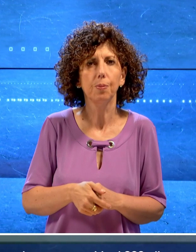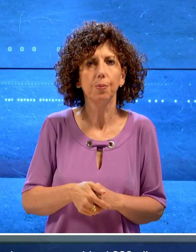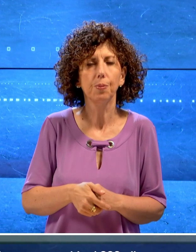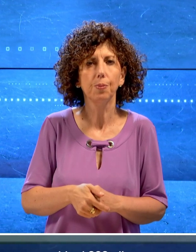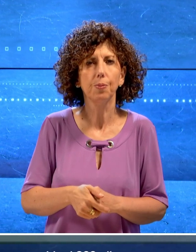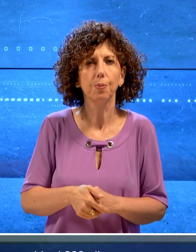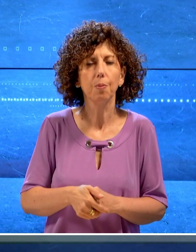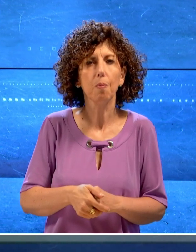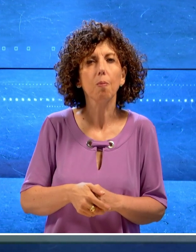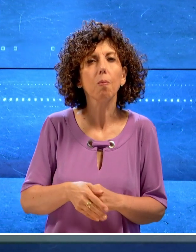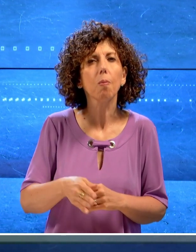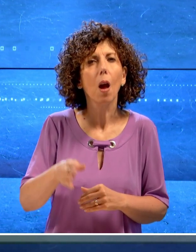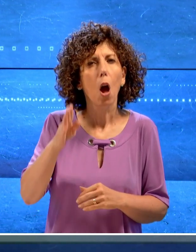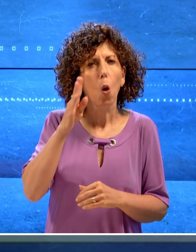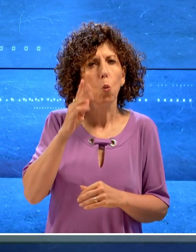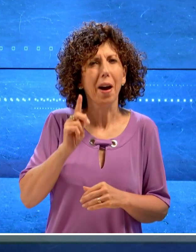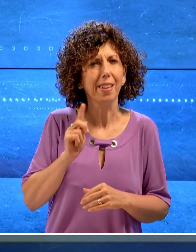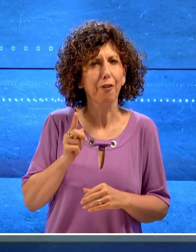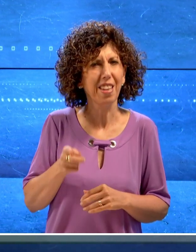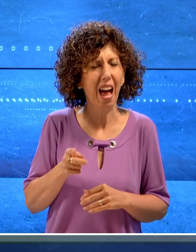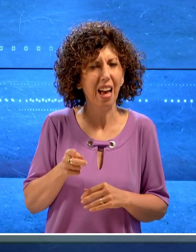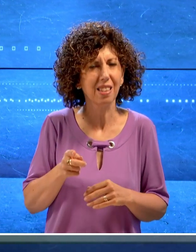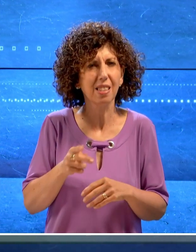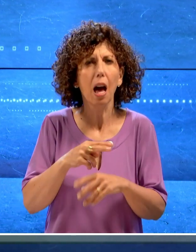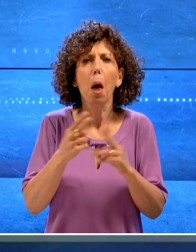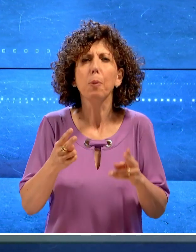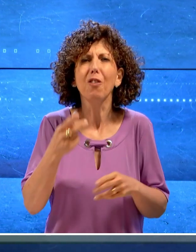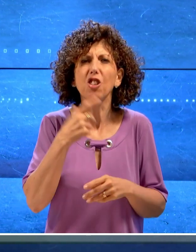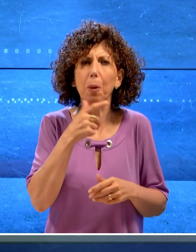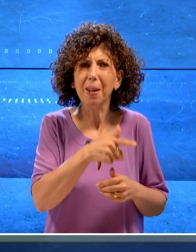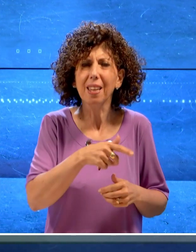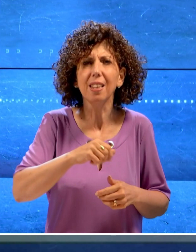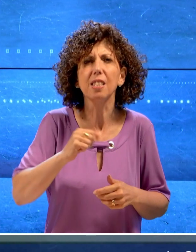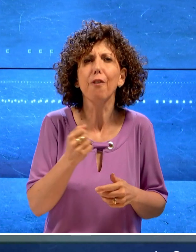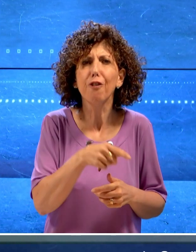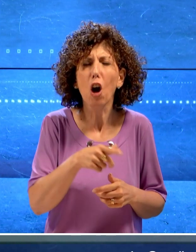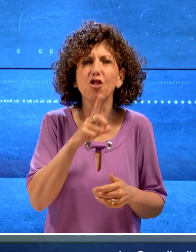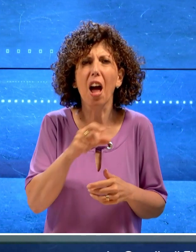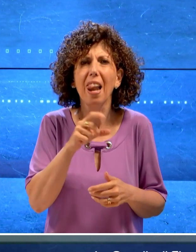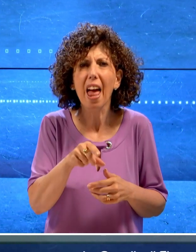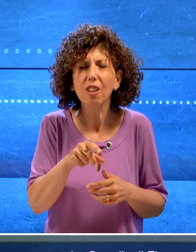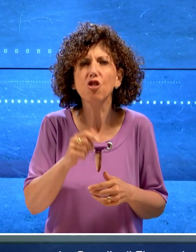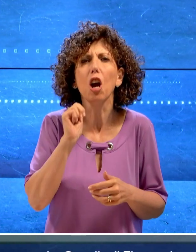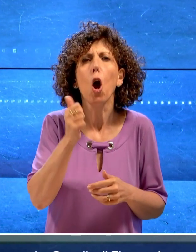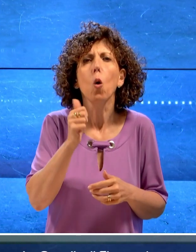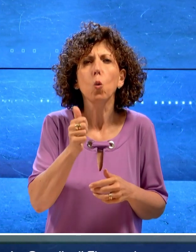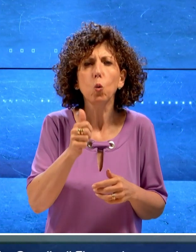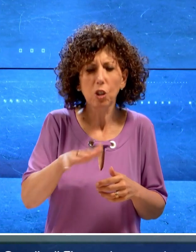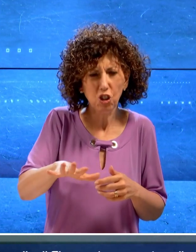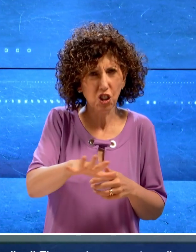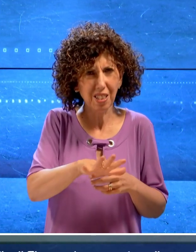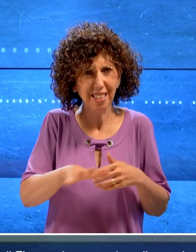la guardia di finanza ha scoperto nelle province di Brindisi, Foggia e Lecce 11 siti